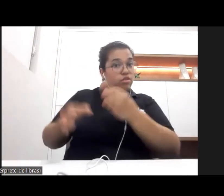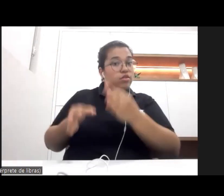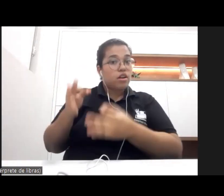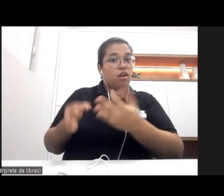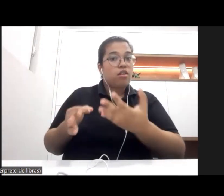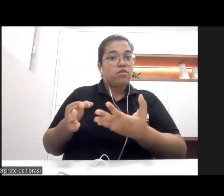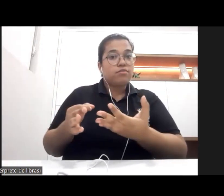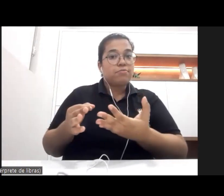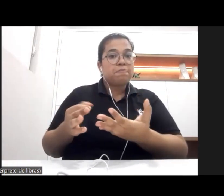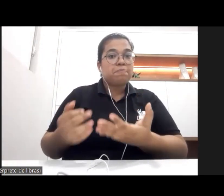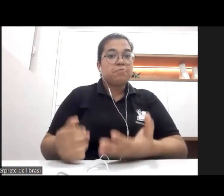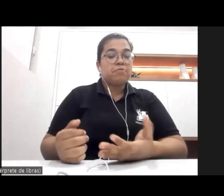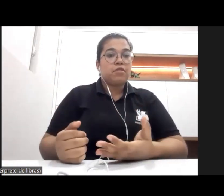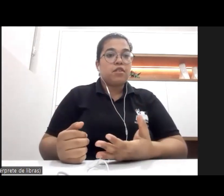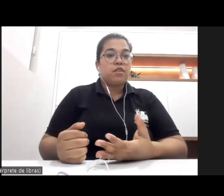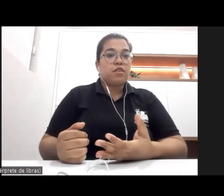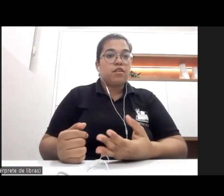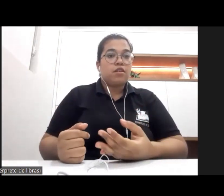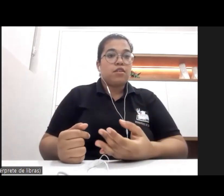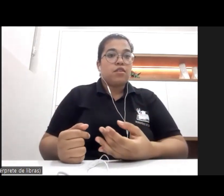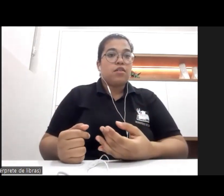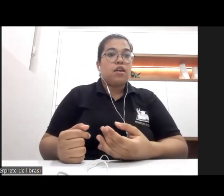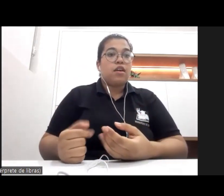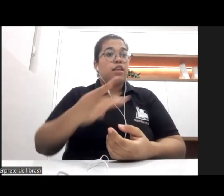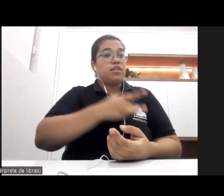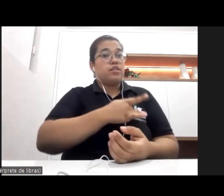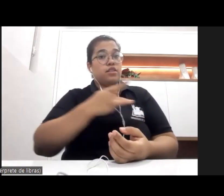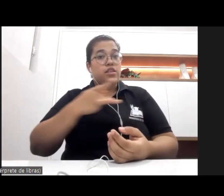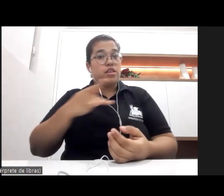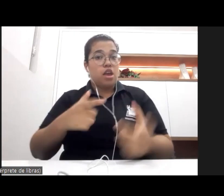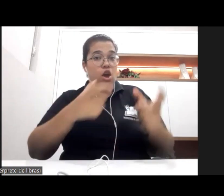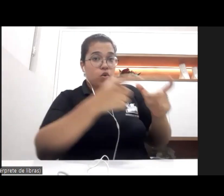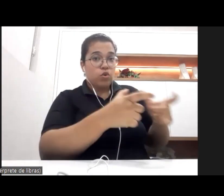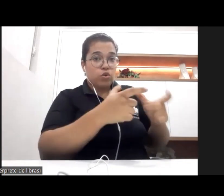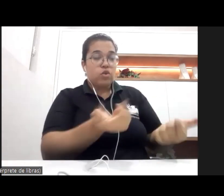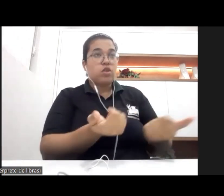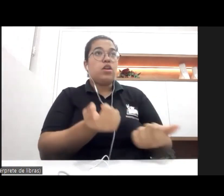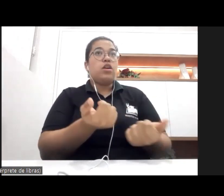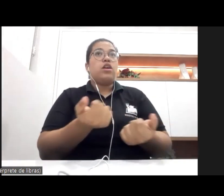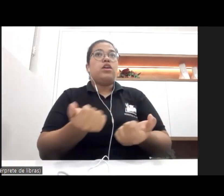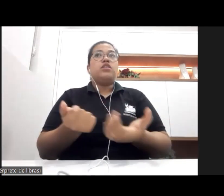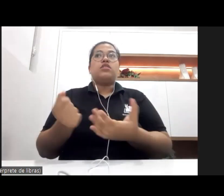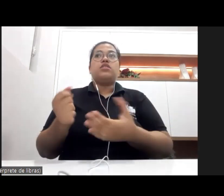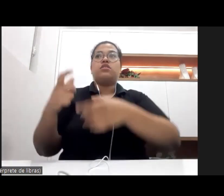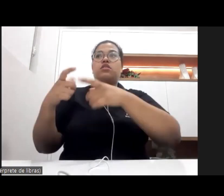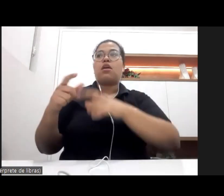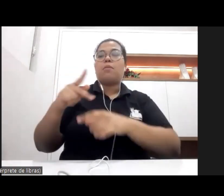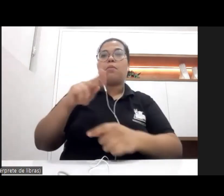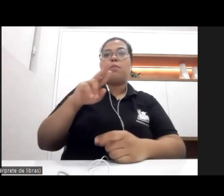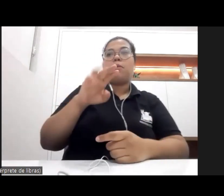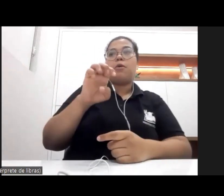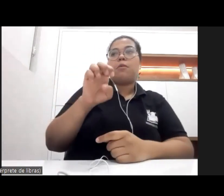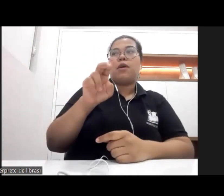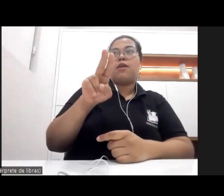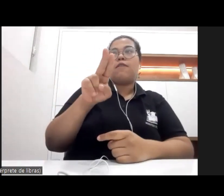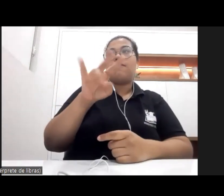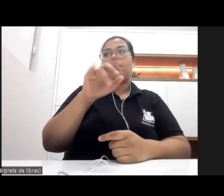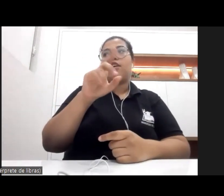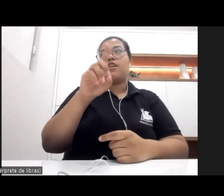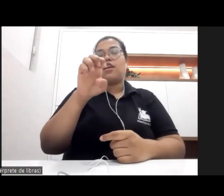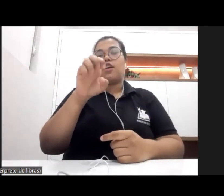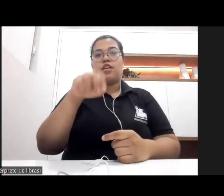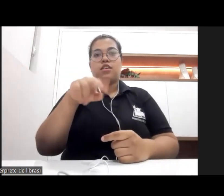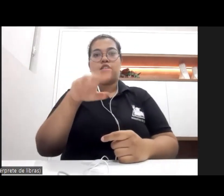na política de saúde, no campo da previdência, da assistência social e da